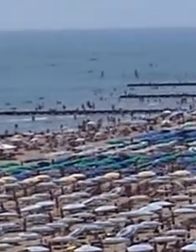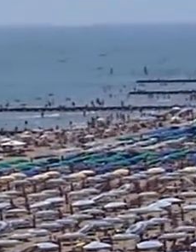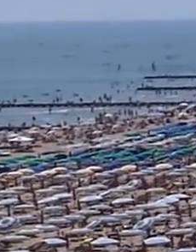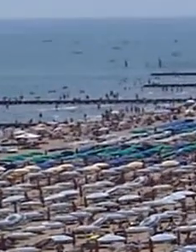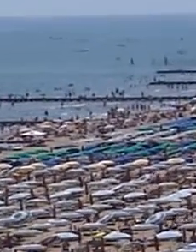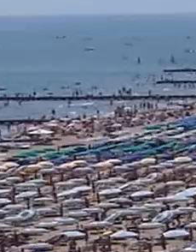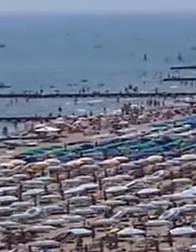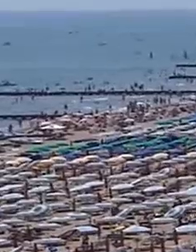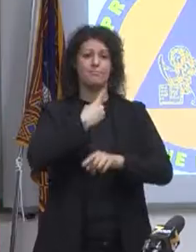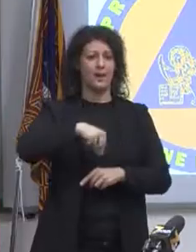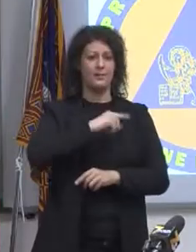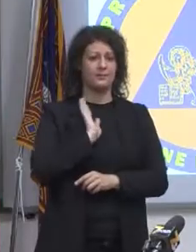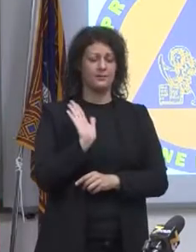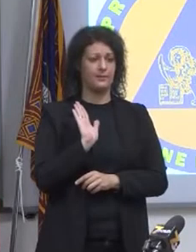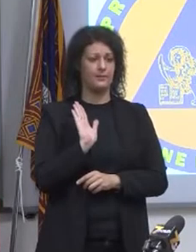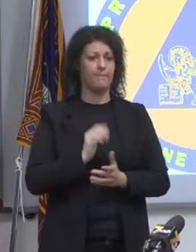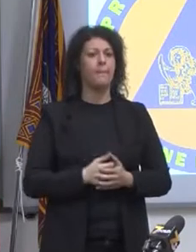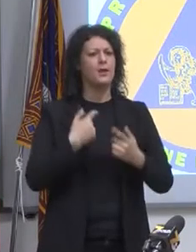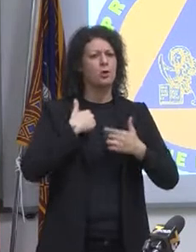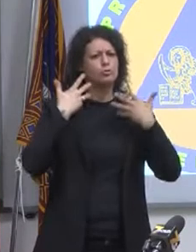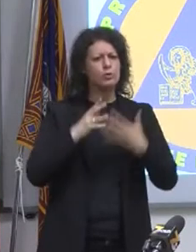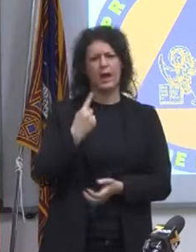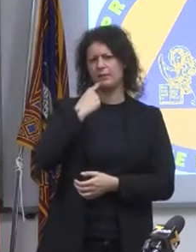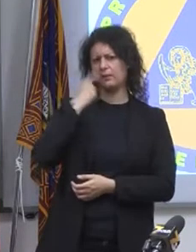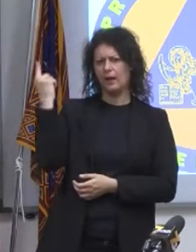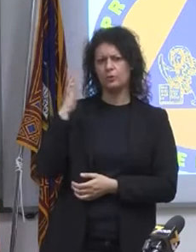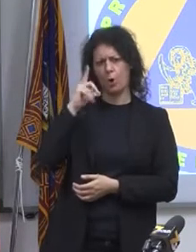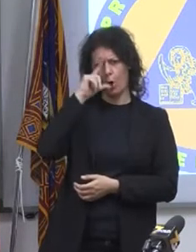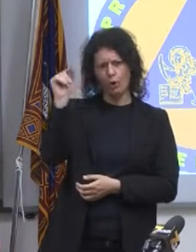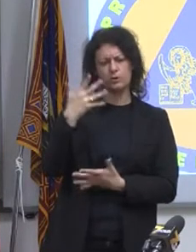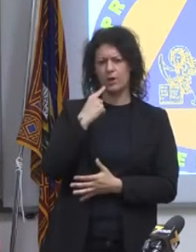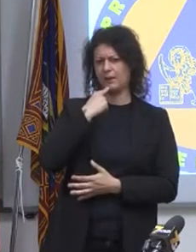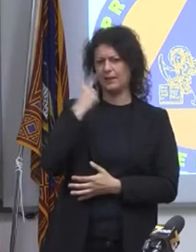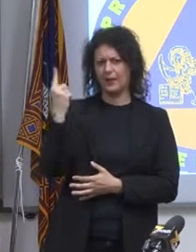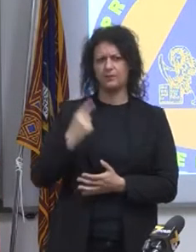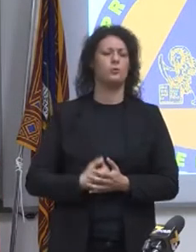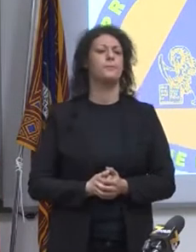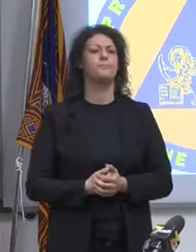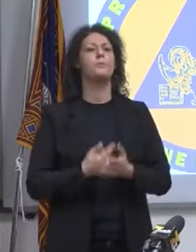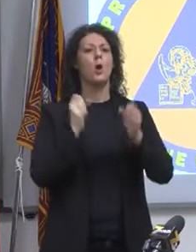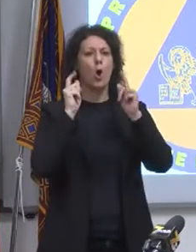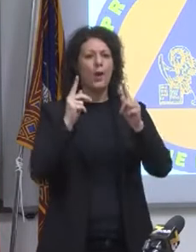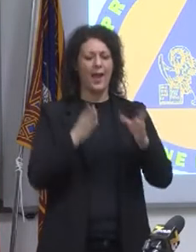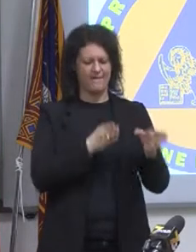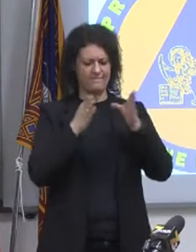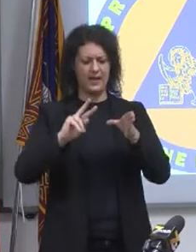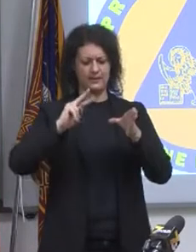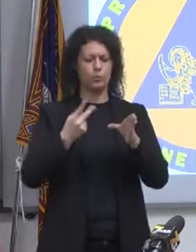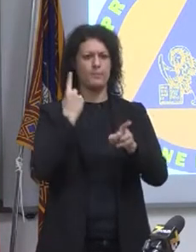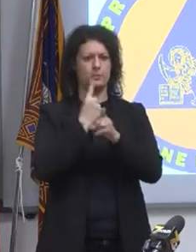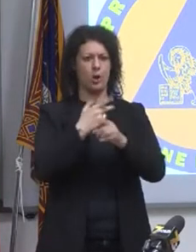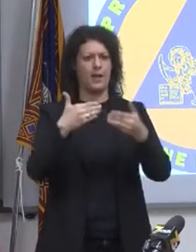e lunedì è dietro l'angolo. Il Presidente del Consiglio l'ho detto anche in una delle ultime videoconferenze, ho detto bene la fase 2, si riapre, ok,